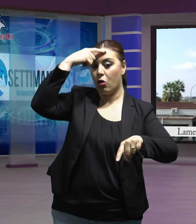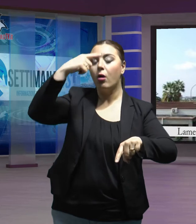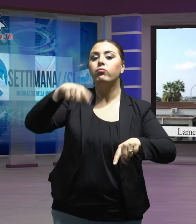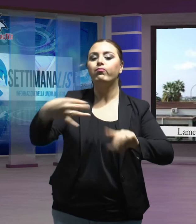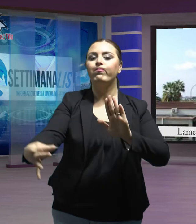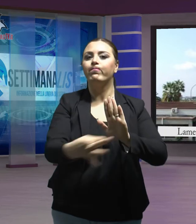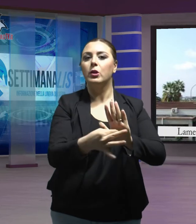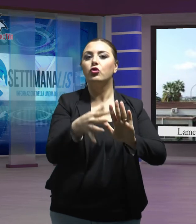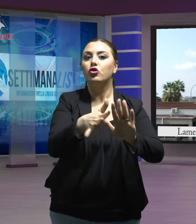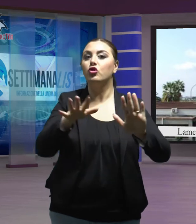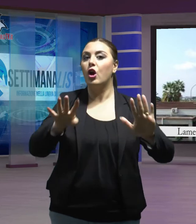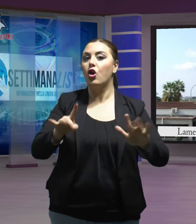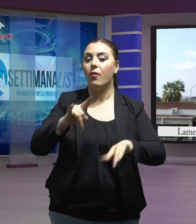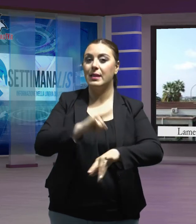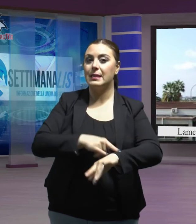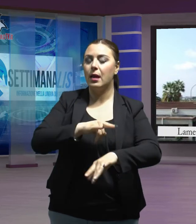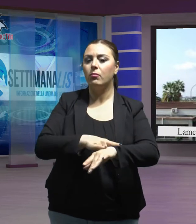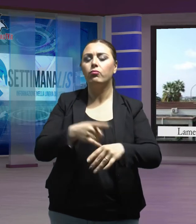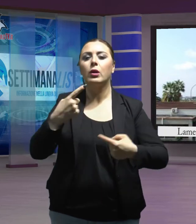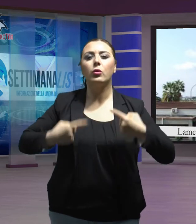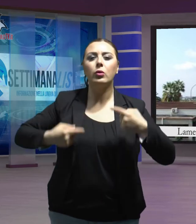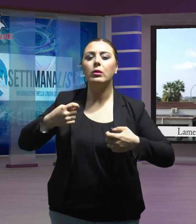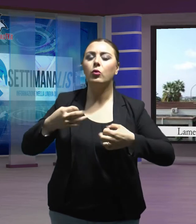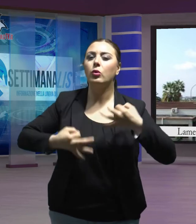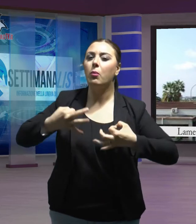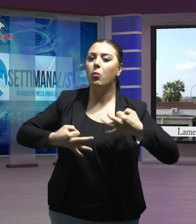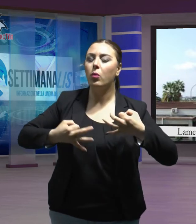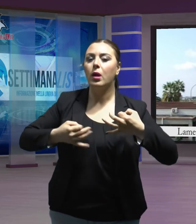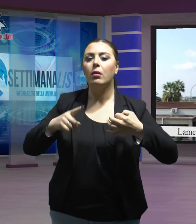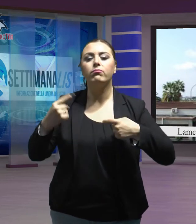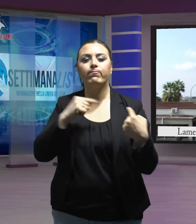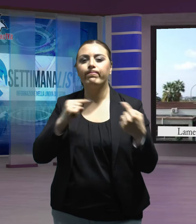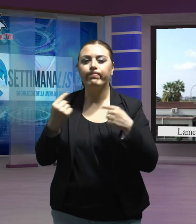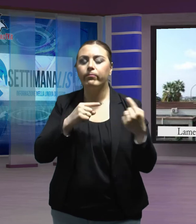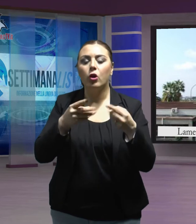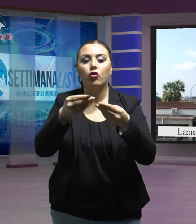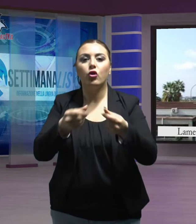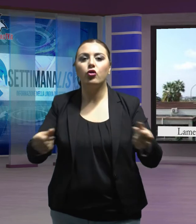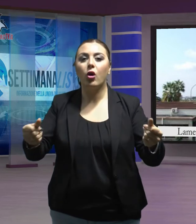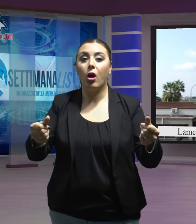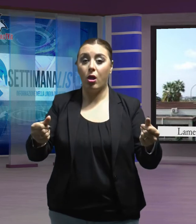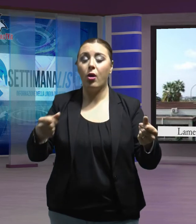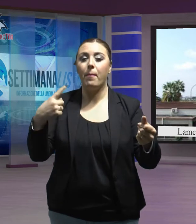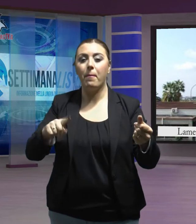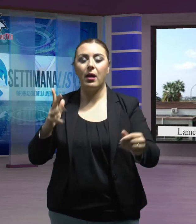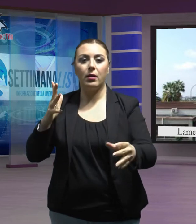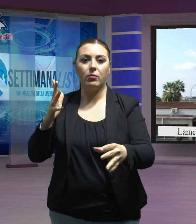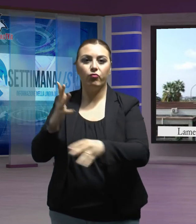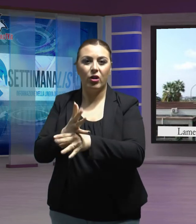settembre l'udienza per discutere lo scioglimento per infiltrazioni mafiose